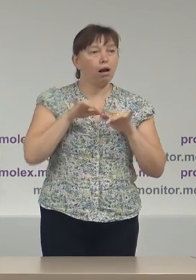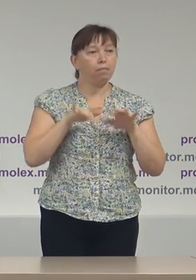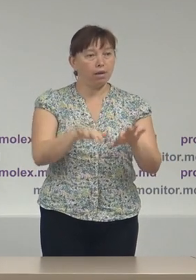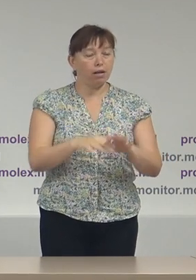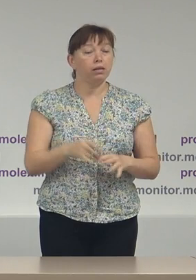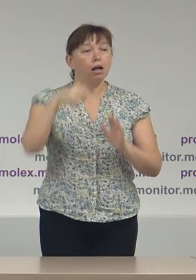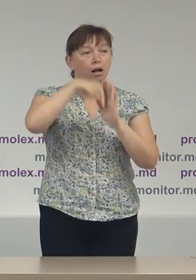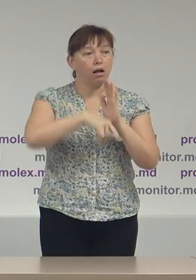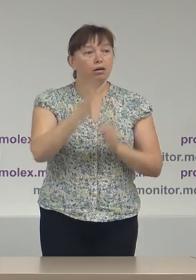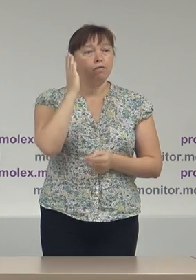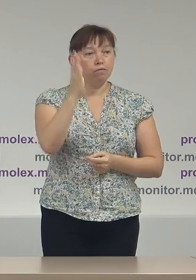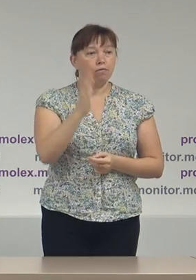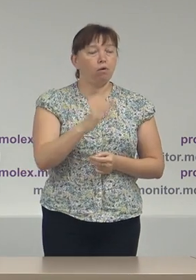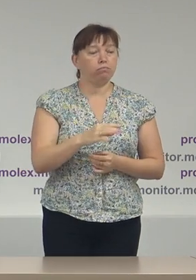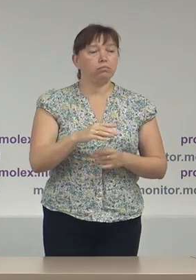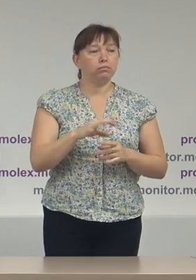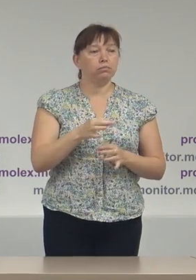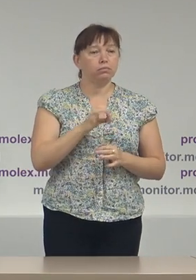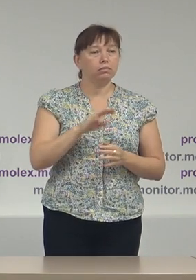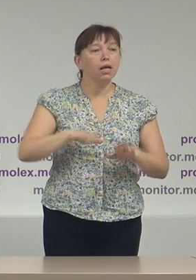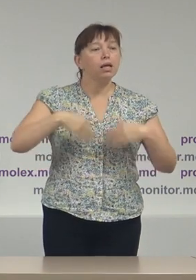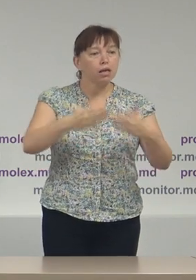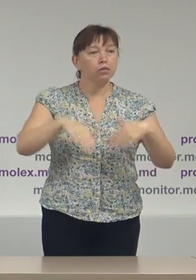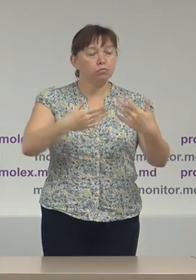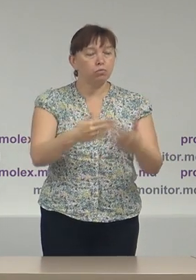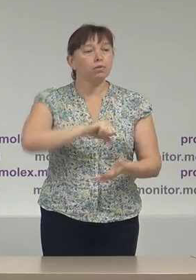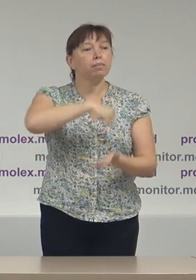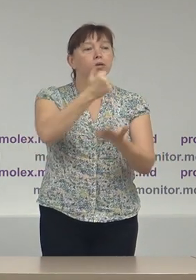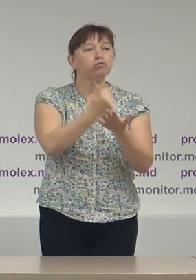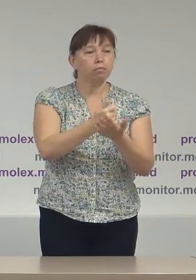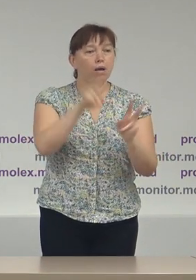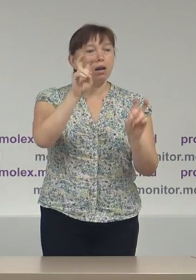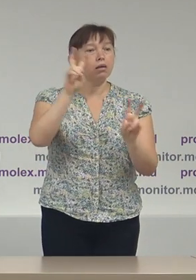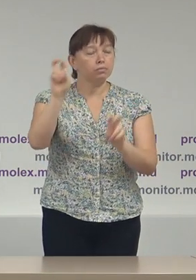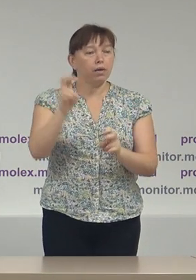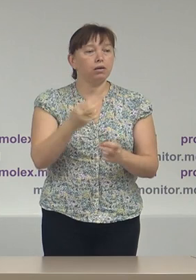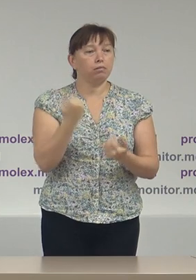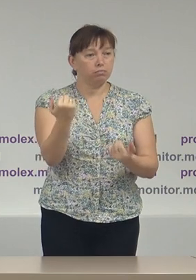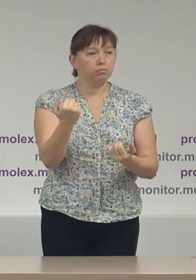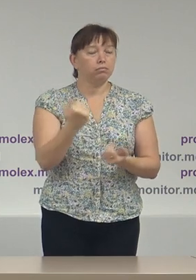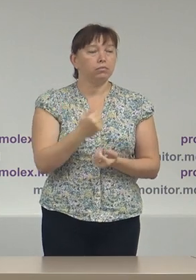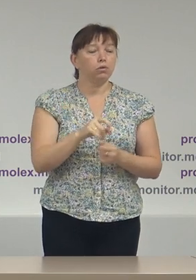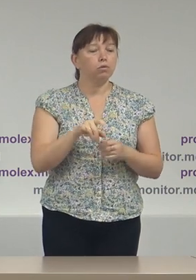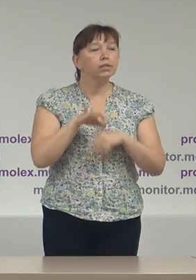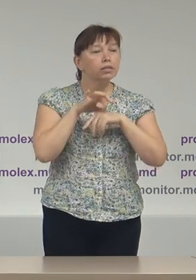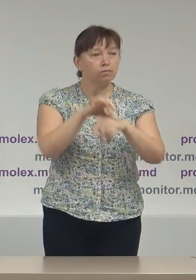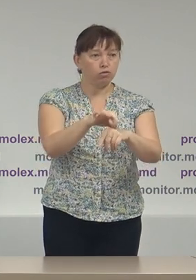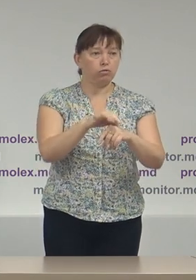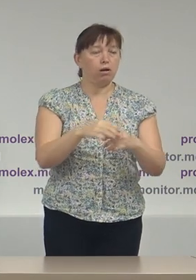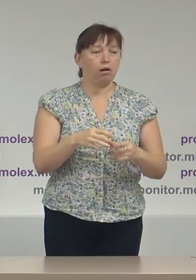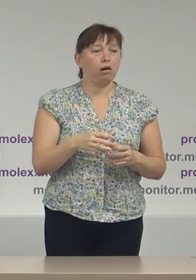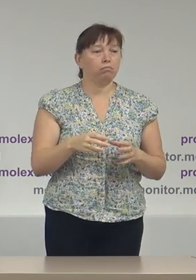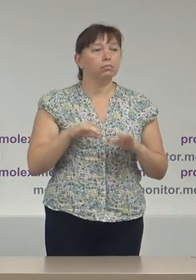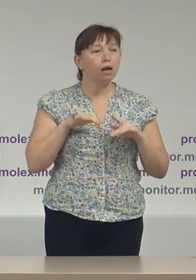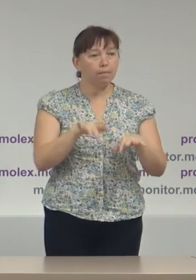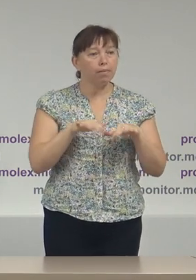în care vom expune principalele aspecte cu referire la disfășurarea campaniei pentru